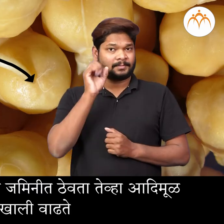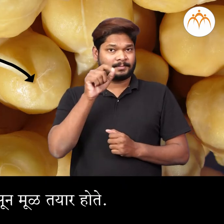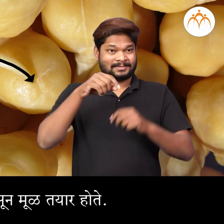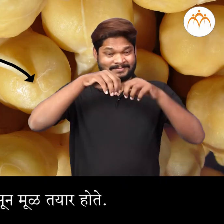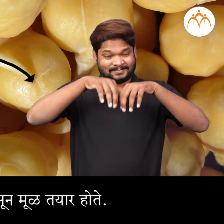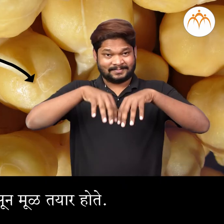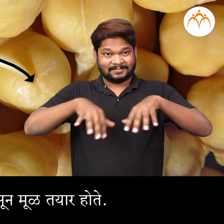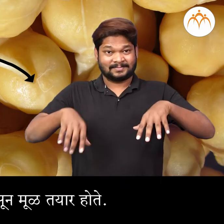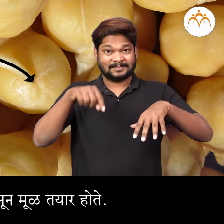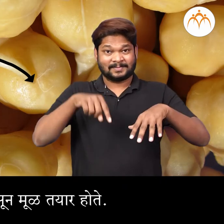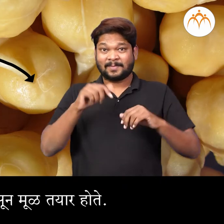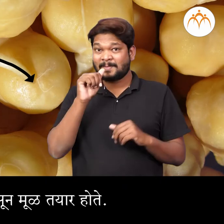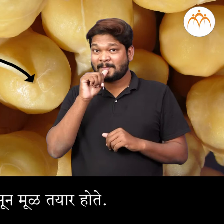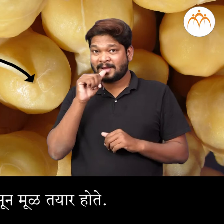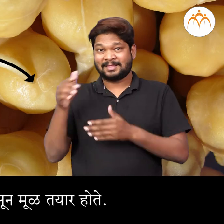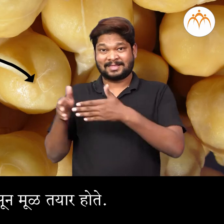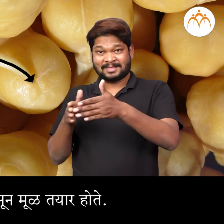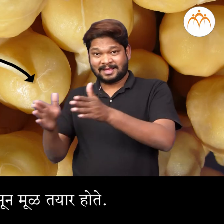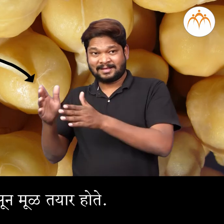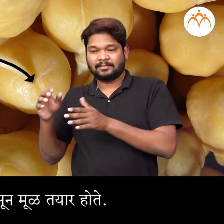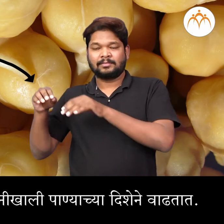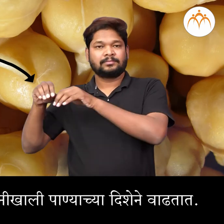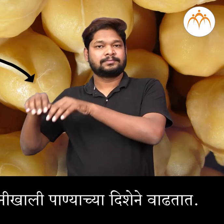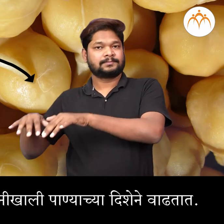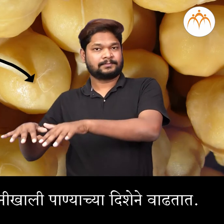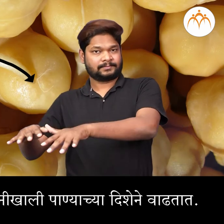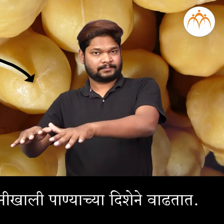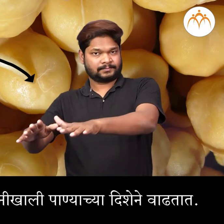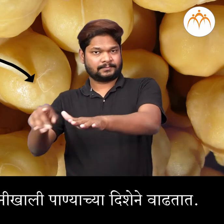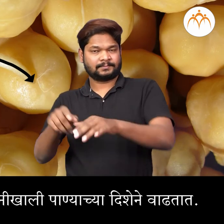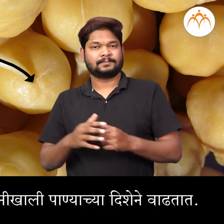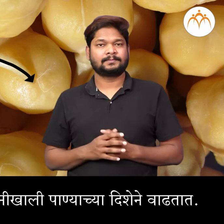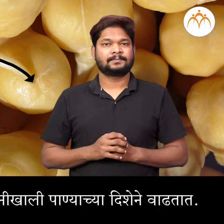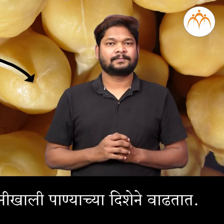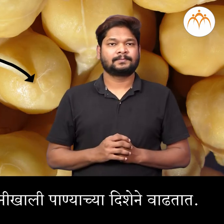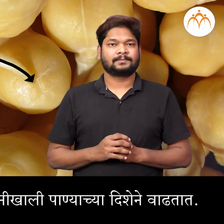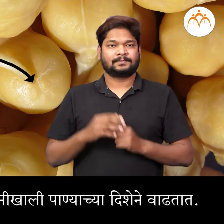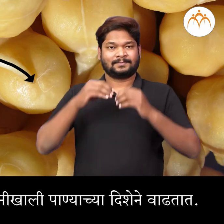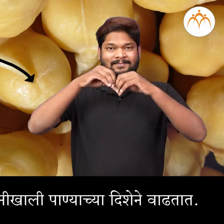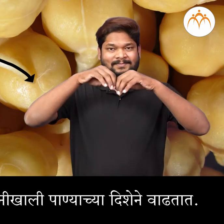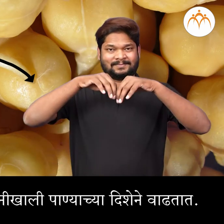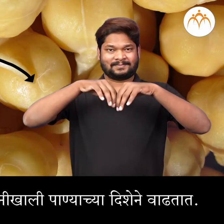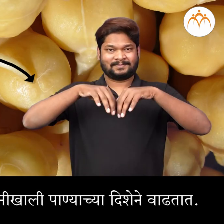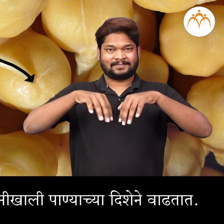आणि त्या पसुन मूल तायार होते। लक्षा ठेवा मूले ही नेमी जमीनी खाली पाने चा दिशेने